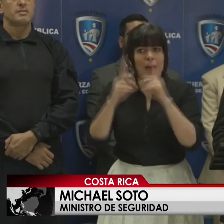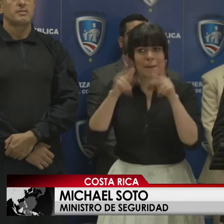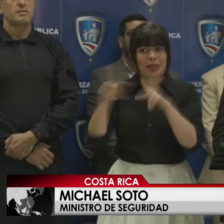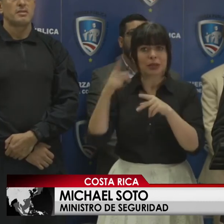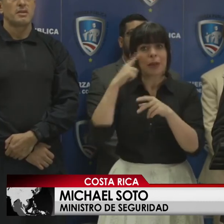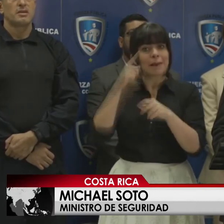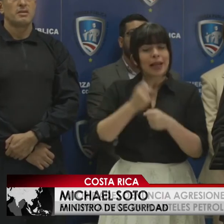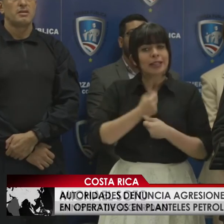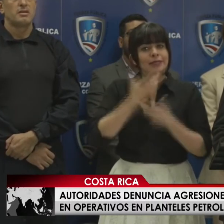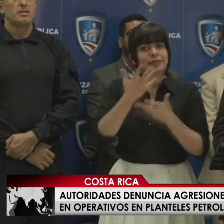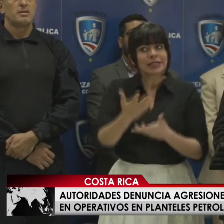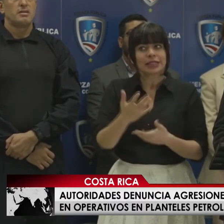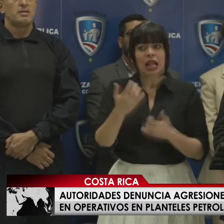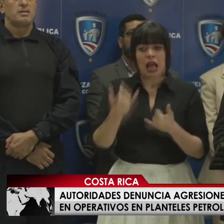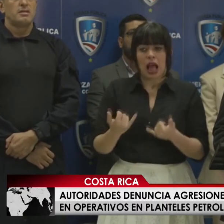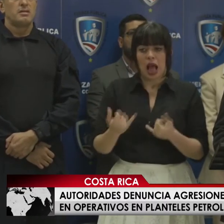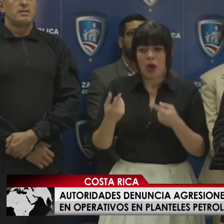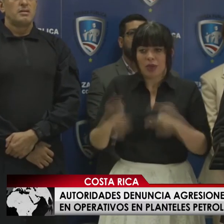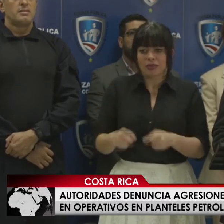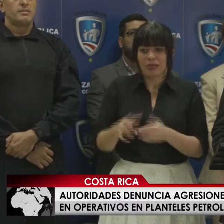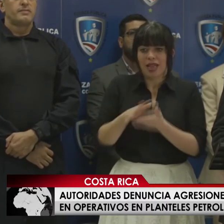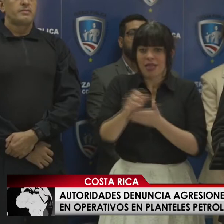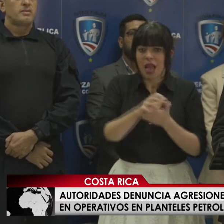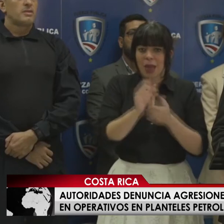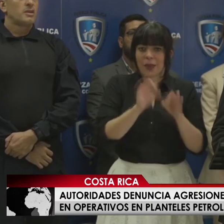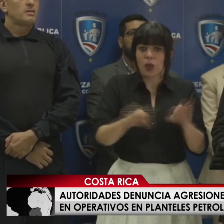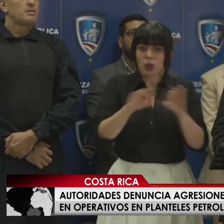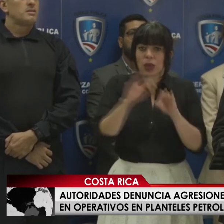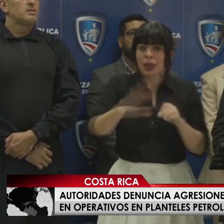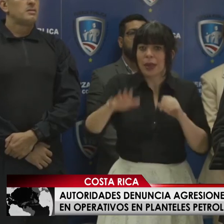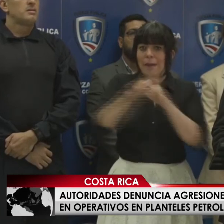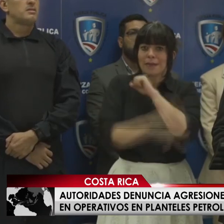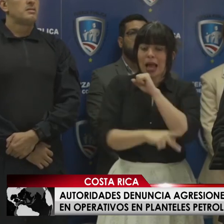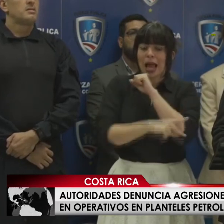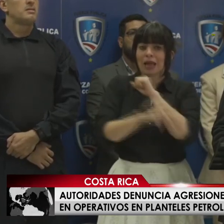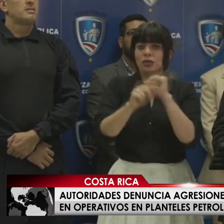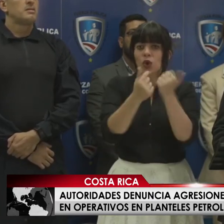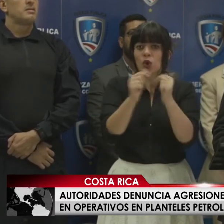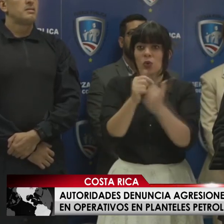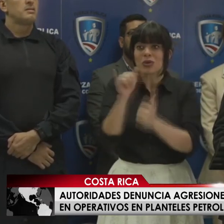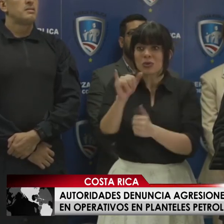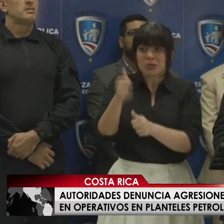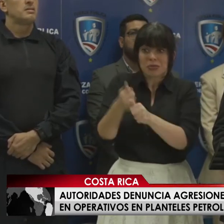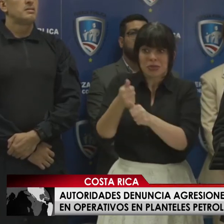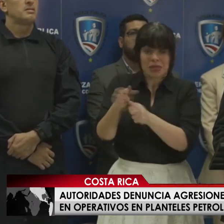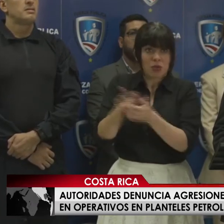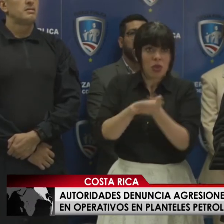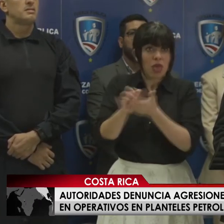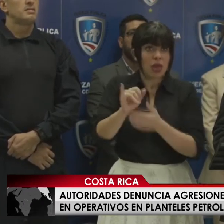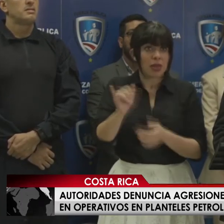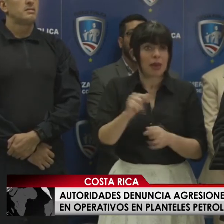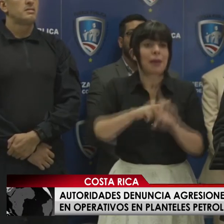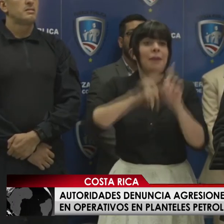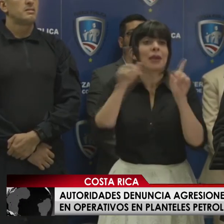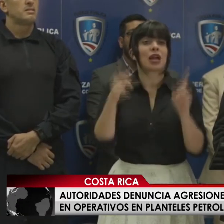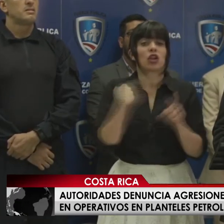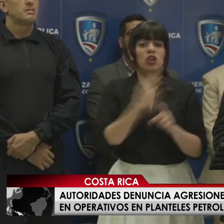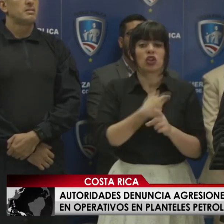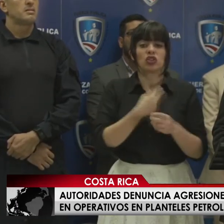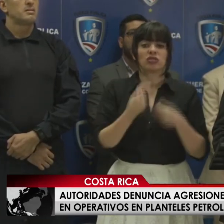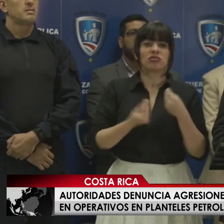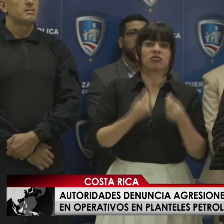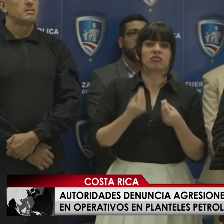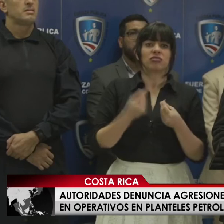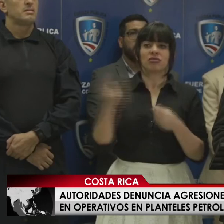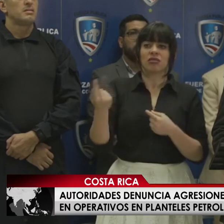manifestarles que se está generando una afectación importante al país, a otros sectores, incluso a ellos mismos. Sin embargo, lo que recibimos es